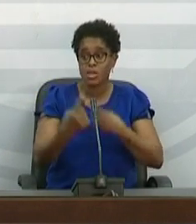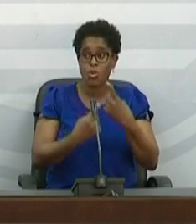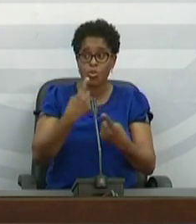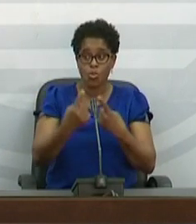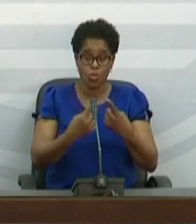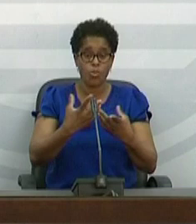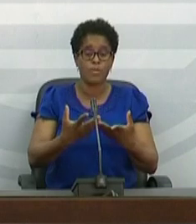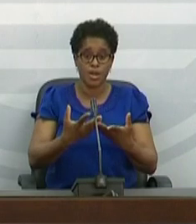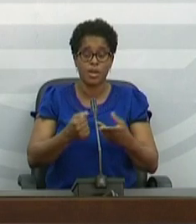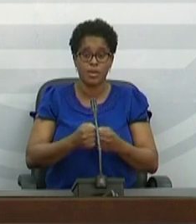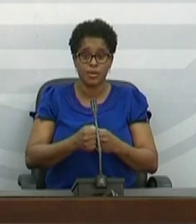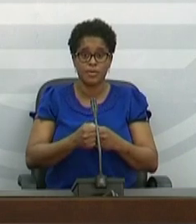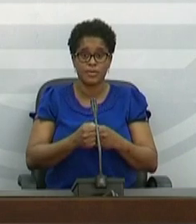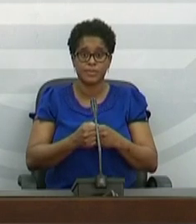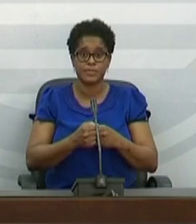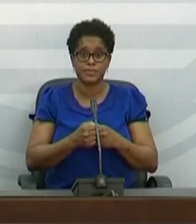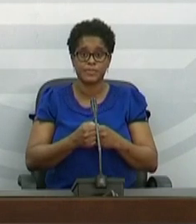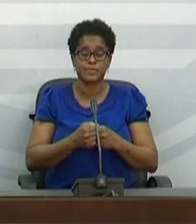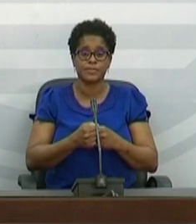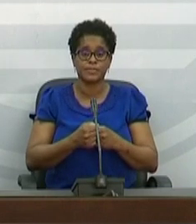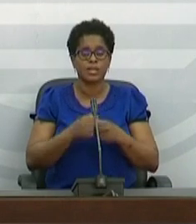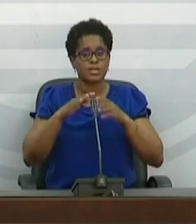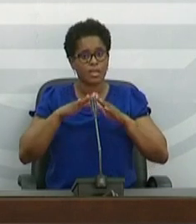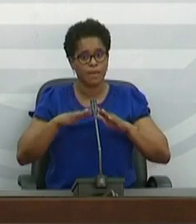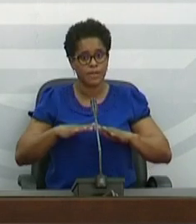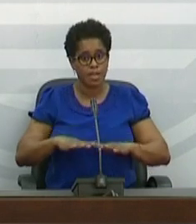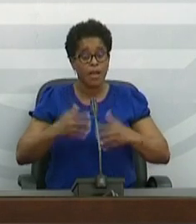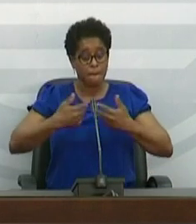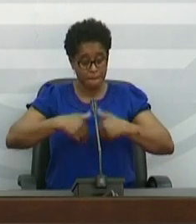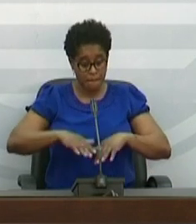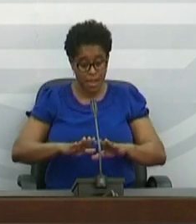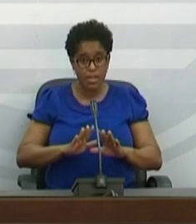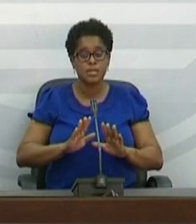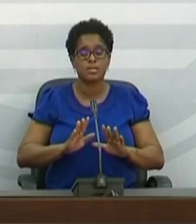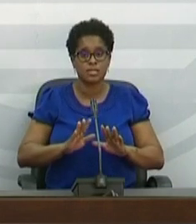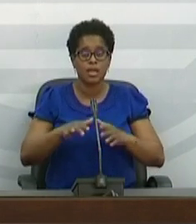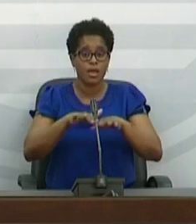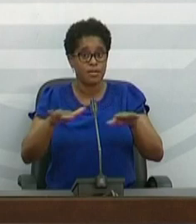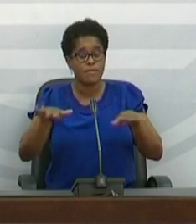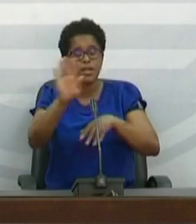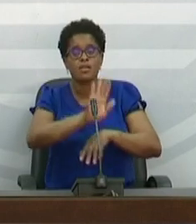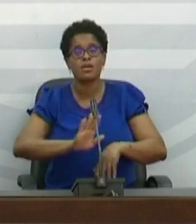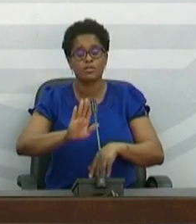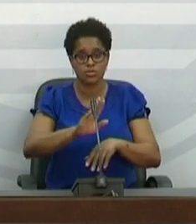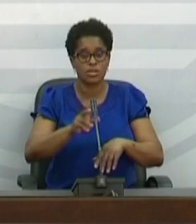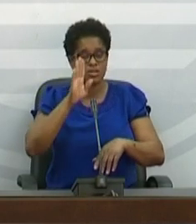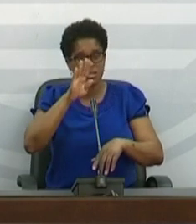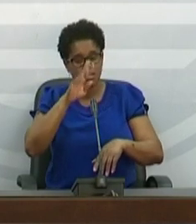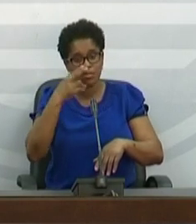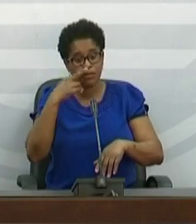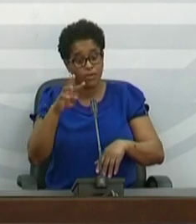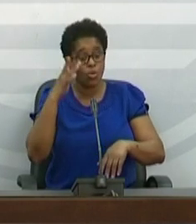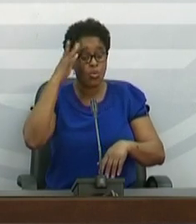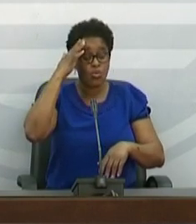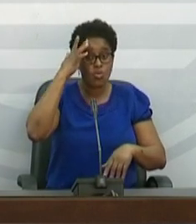estabilidade, mas a nível nacional, se formos considerar os